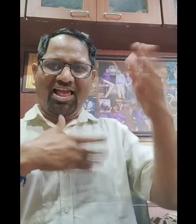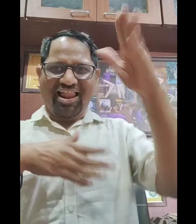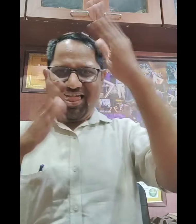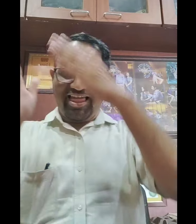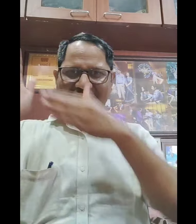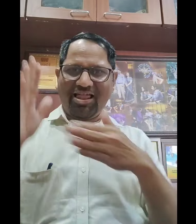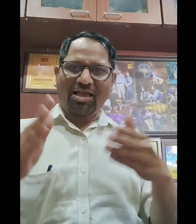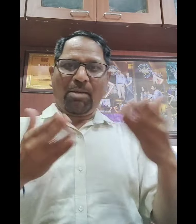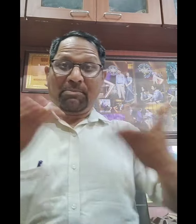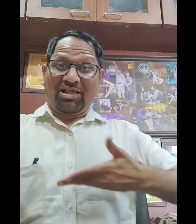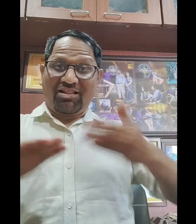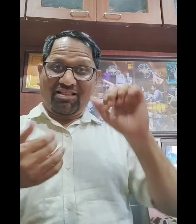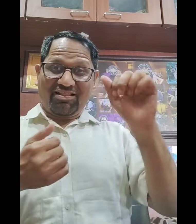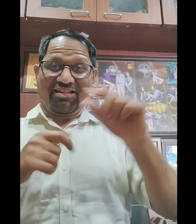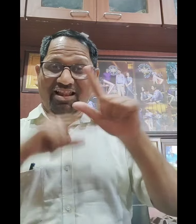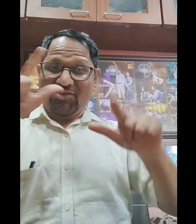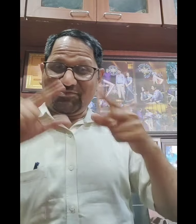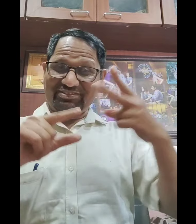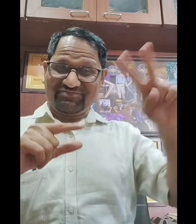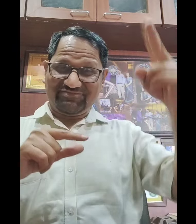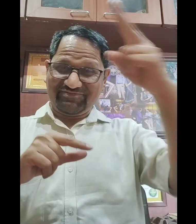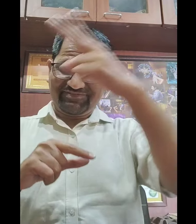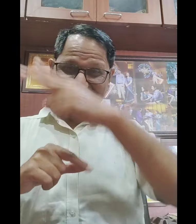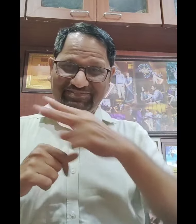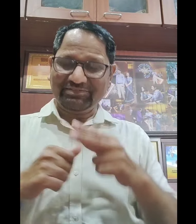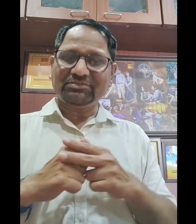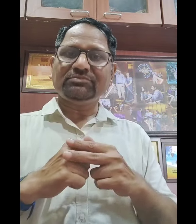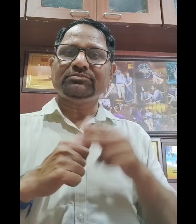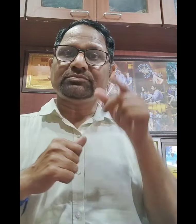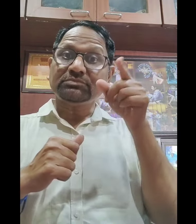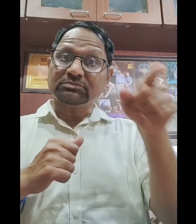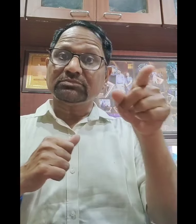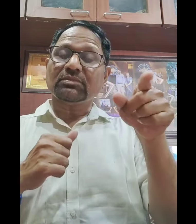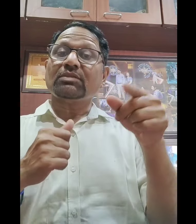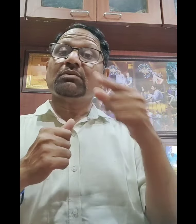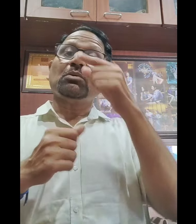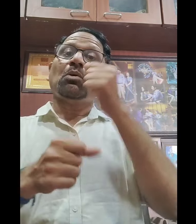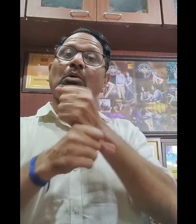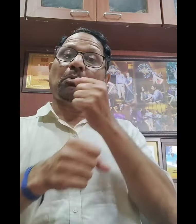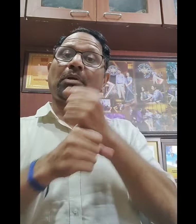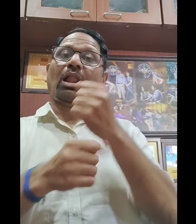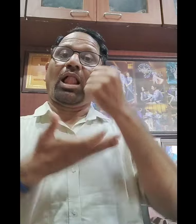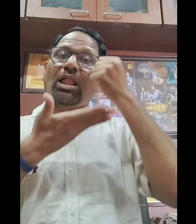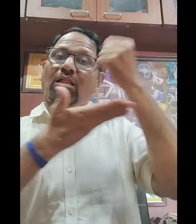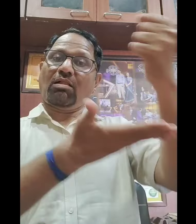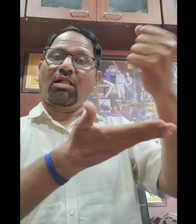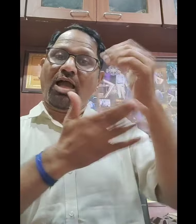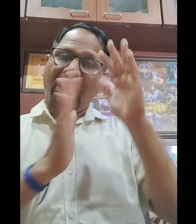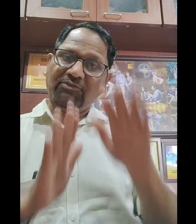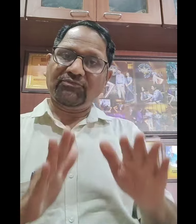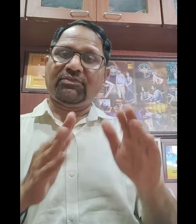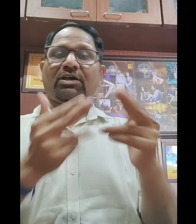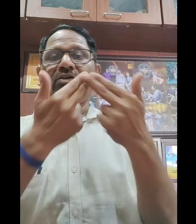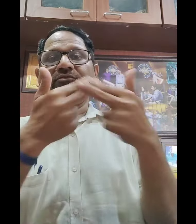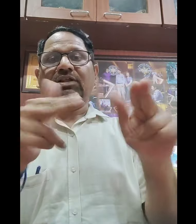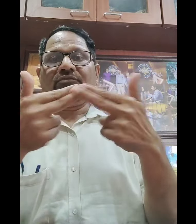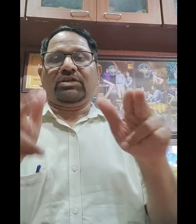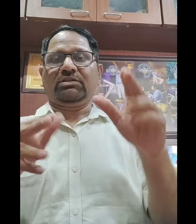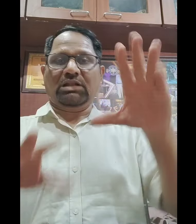भाषा है, तेलगू भाषा है, जितनी भी भाषा है वो जो Mother Tong है, शासन उसके लिए